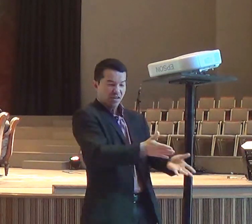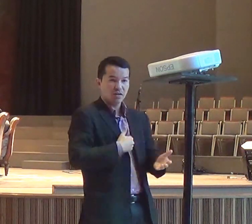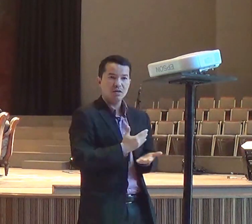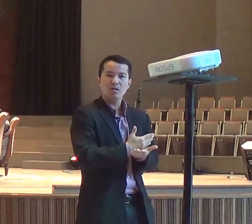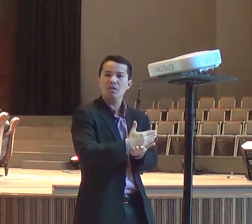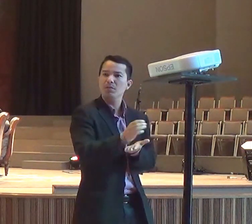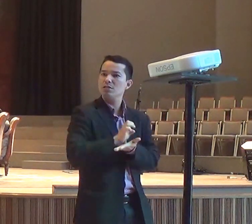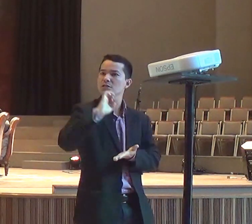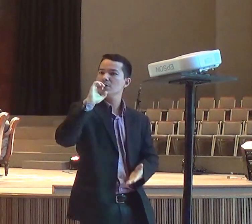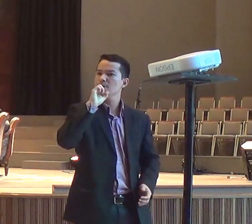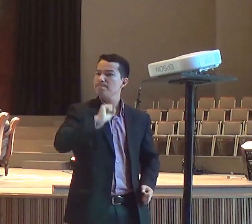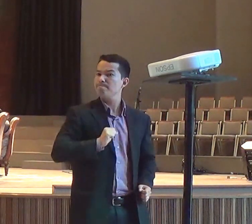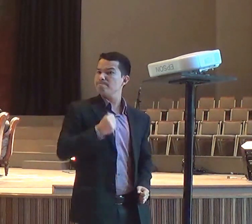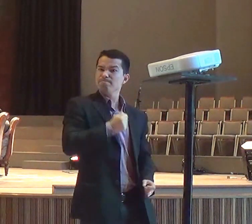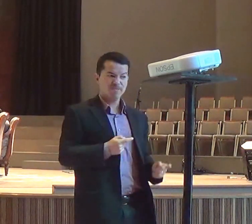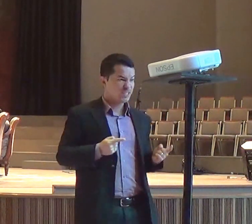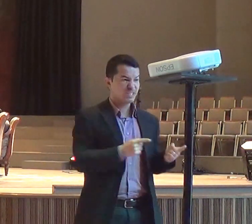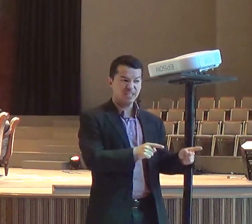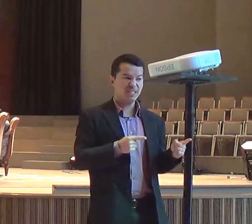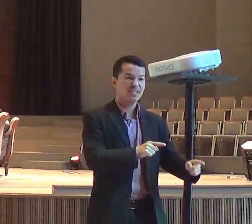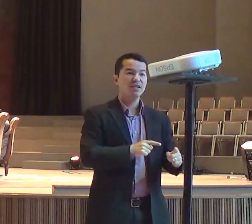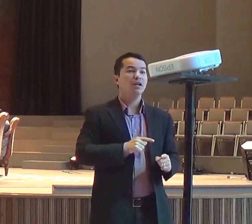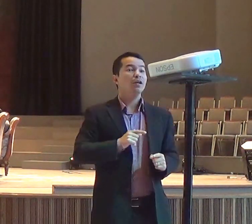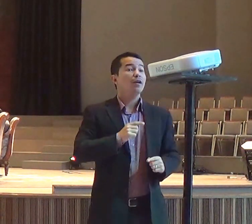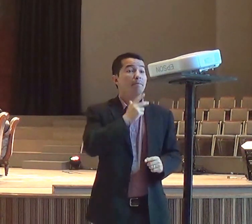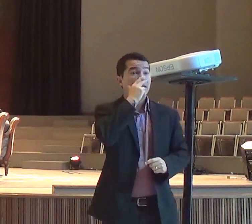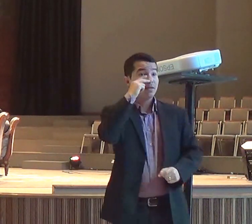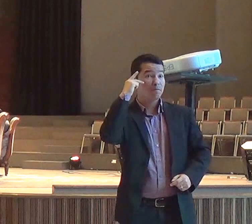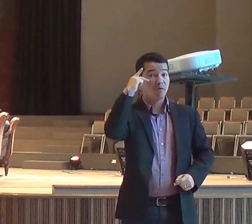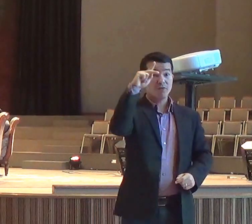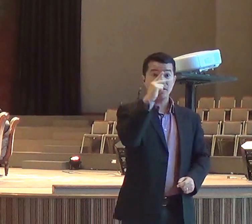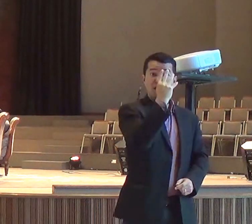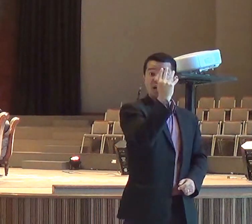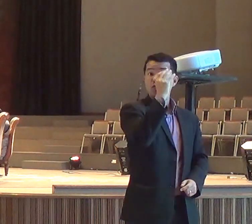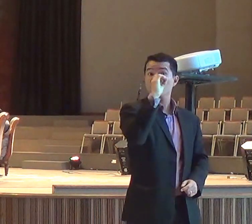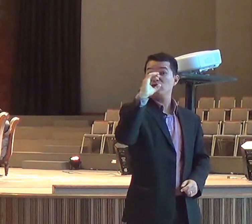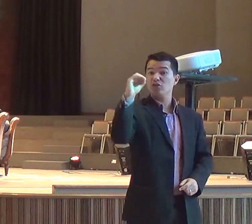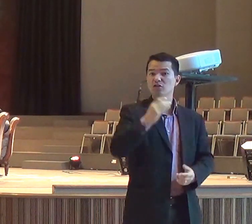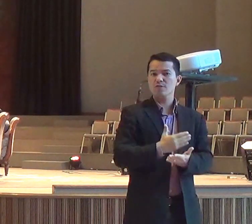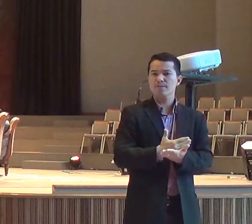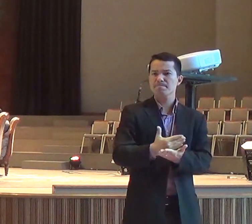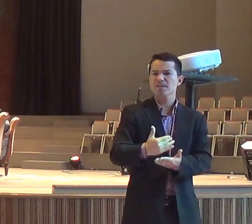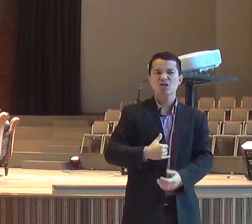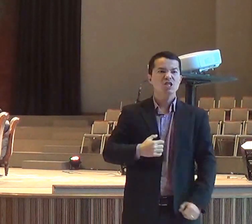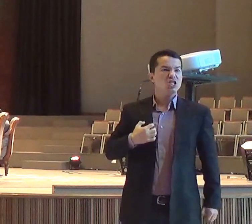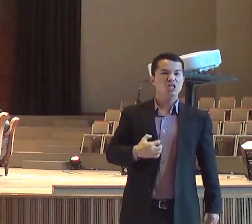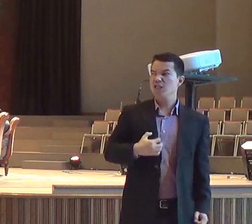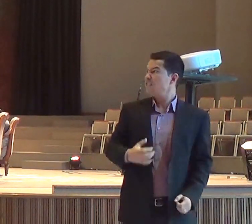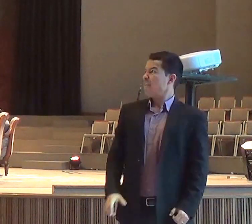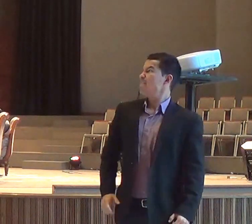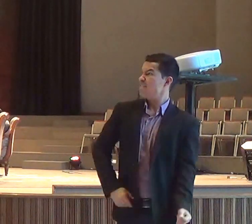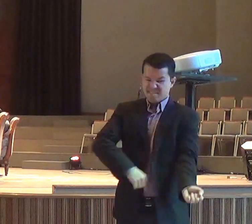gritar ainda mais alto, e a ferir-se com espadas, as lanças, de acordo com o costume deles, até sangrarem.